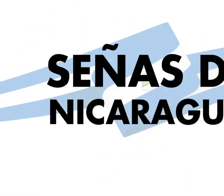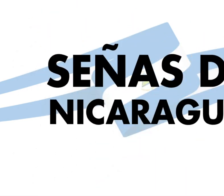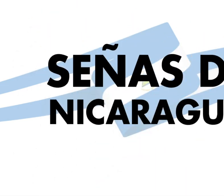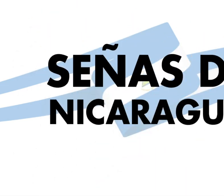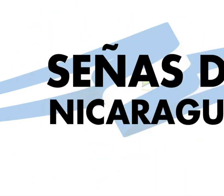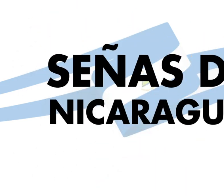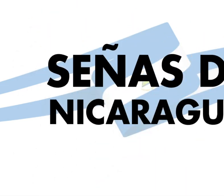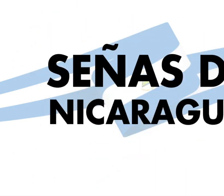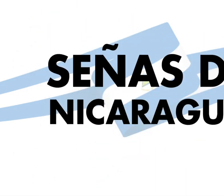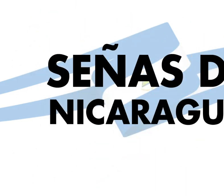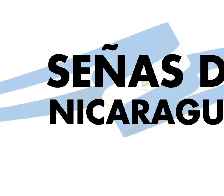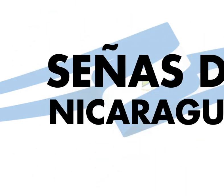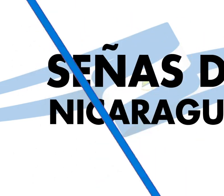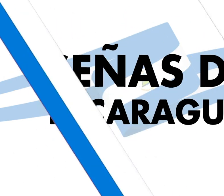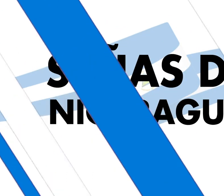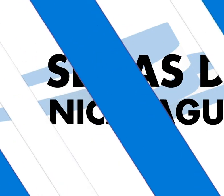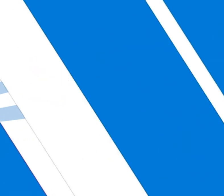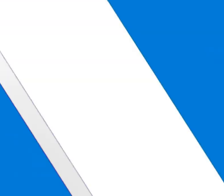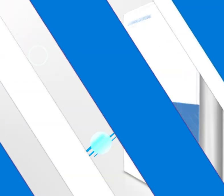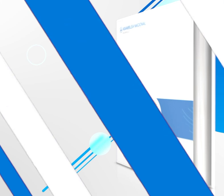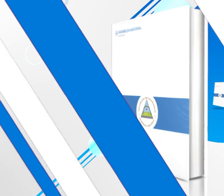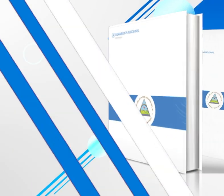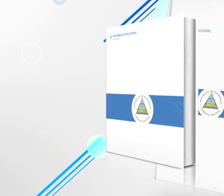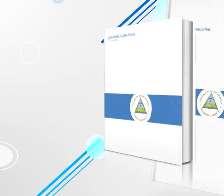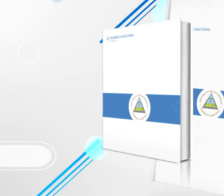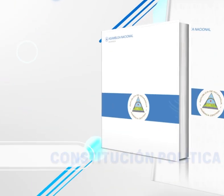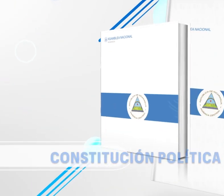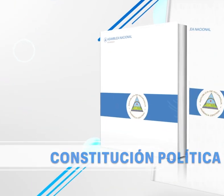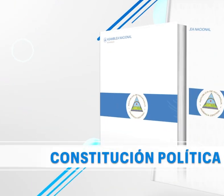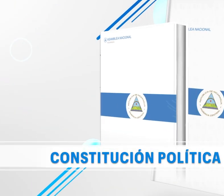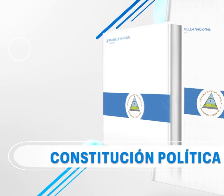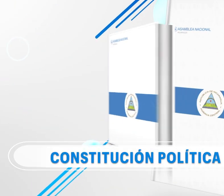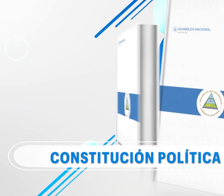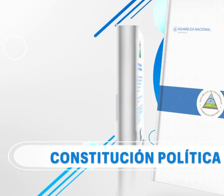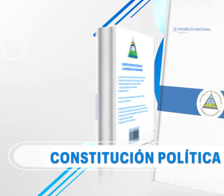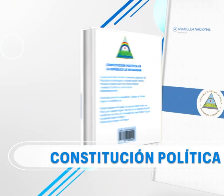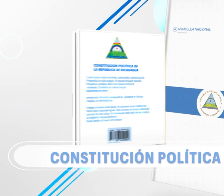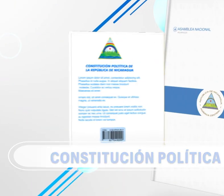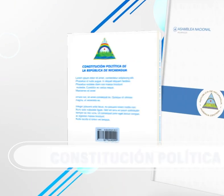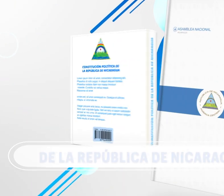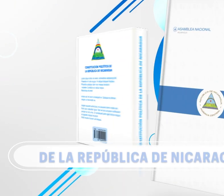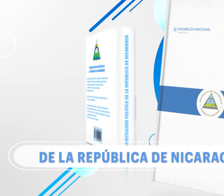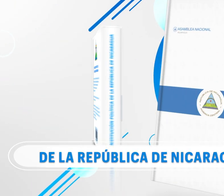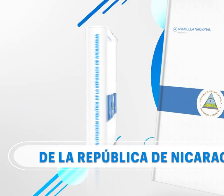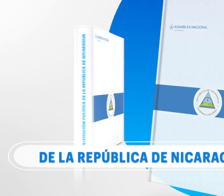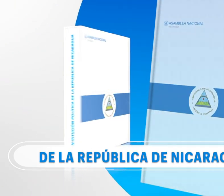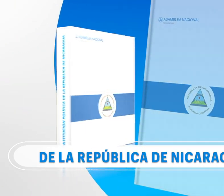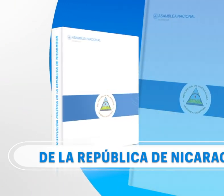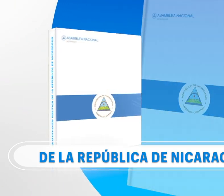Música Constitución Política de la República de Nicaragua